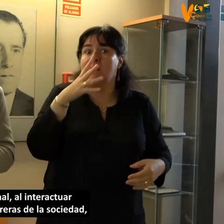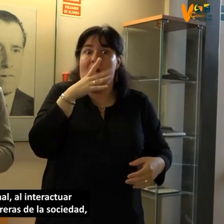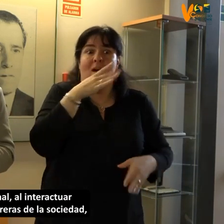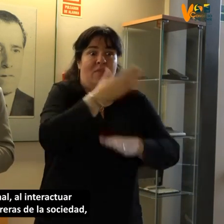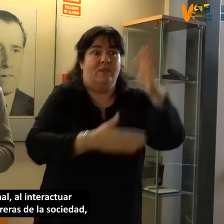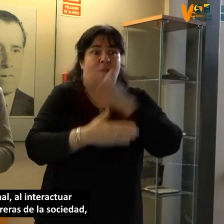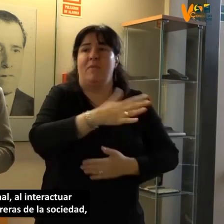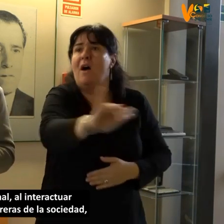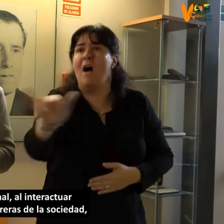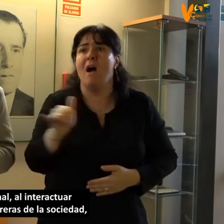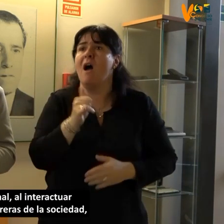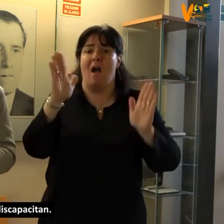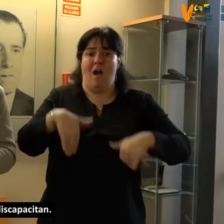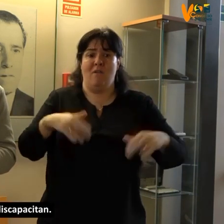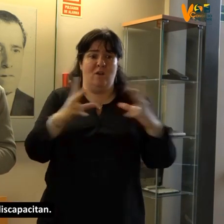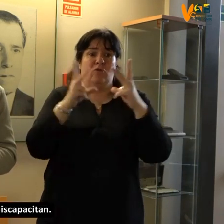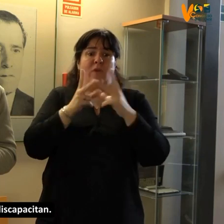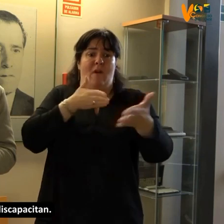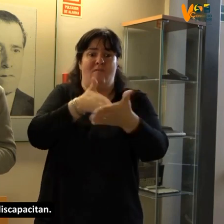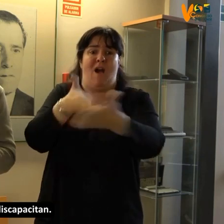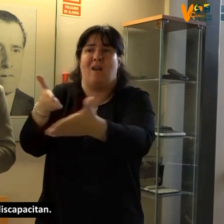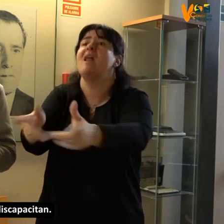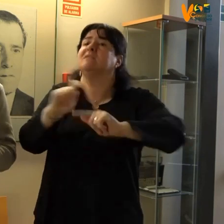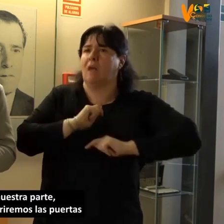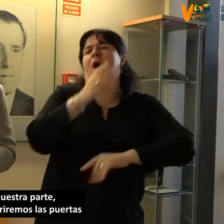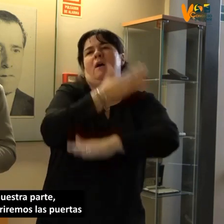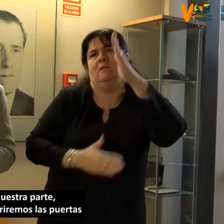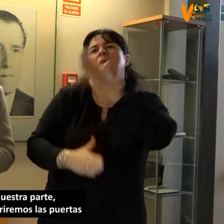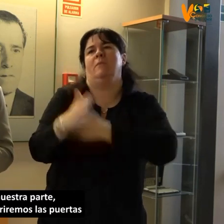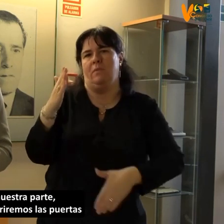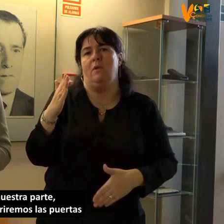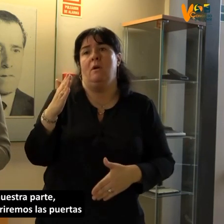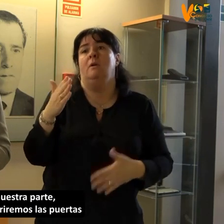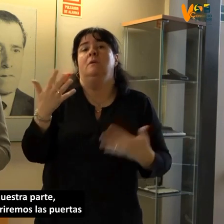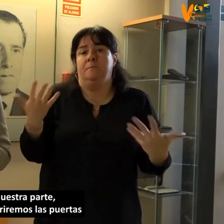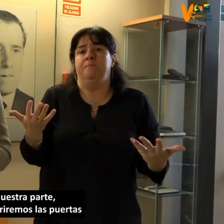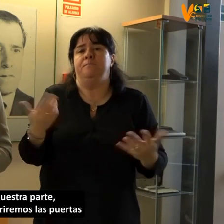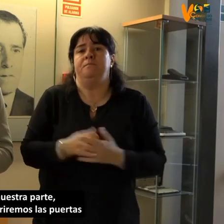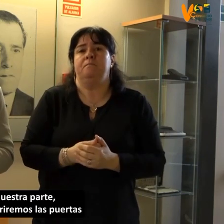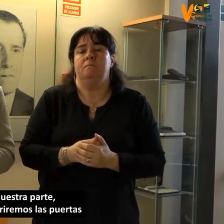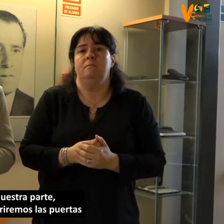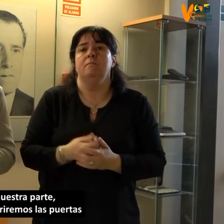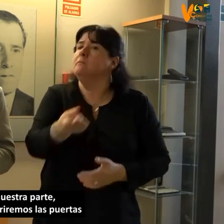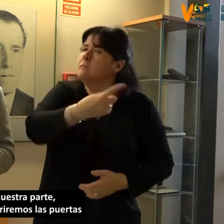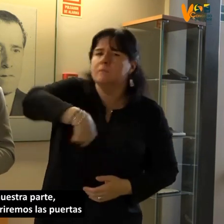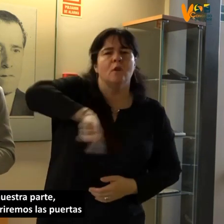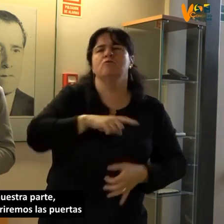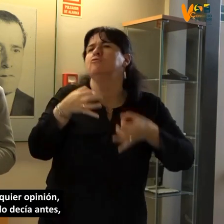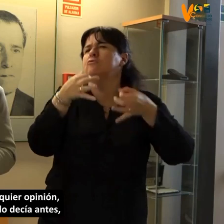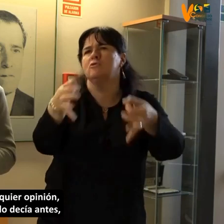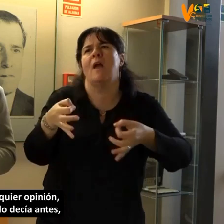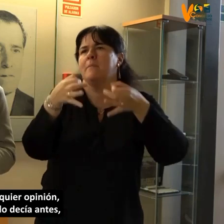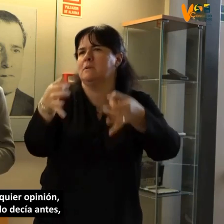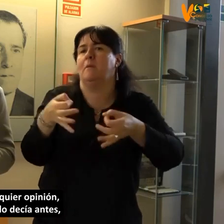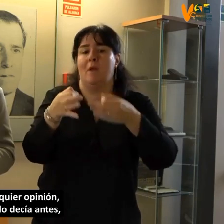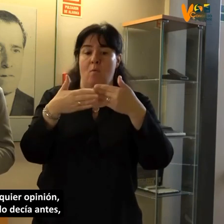final al interactuar con esas barreras de la sociedad nos discapacitan. Y por nuestra parte siempre abriremos las puertas